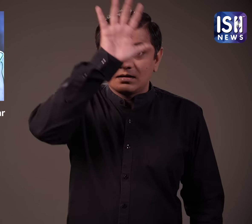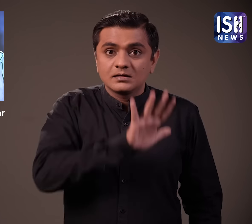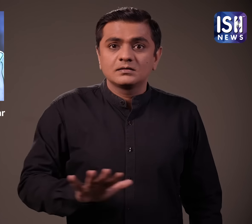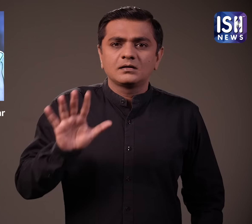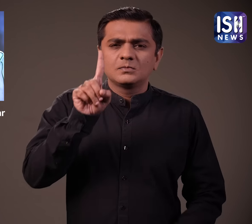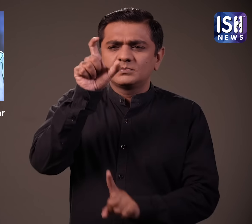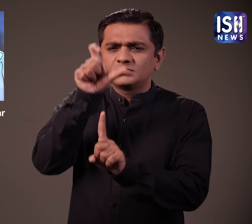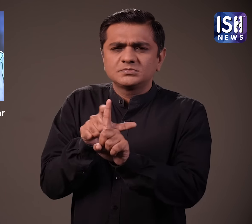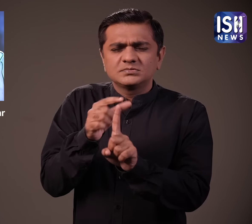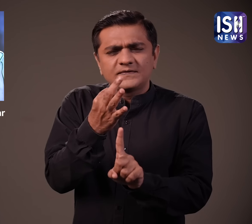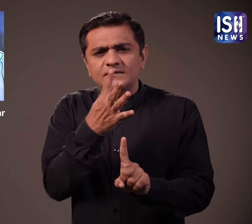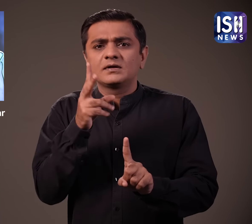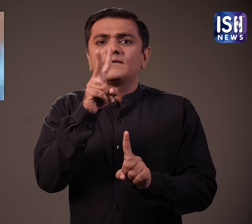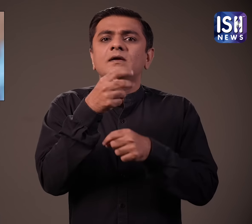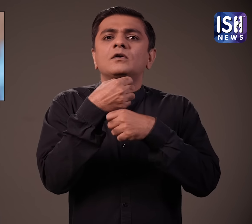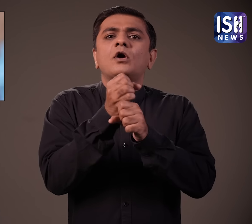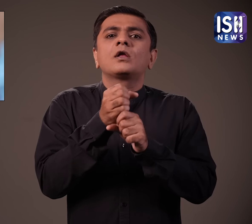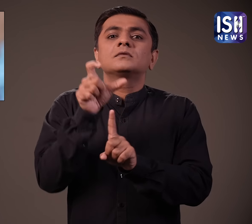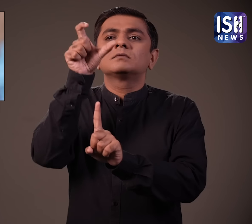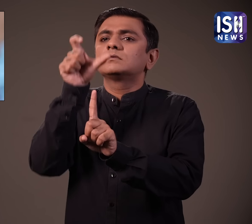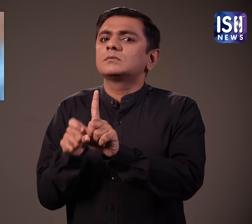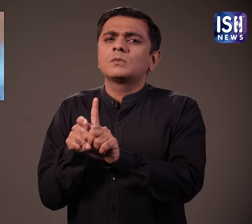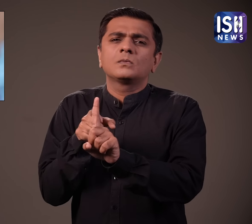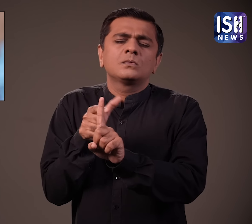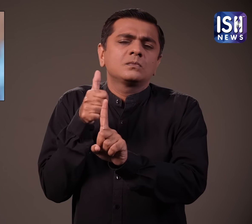भारतिय क्रिकेटर विरात कोली एक अद्पूत क्रिकेटर है